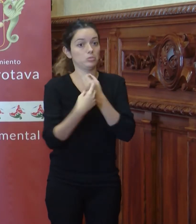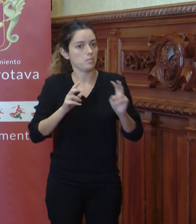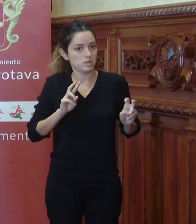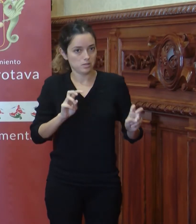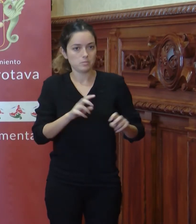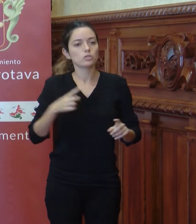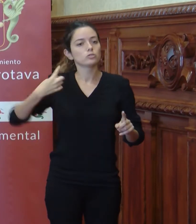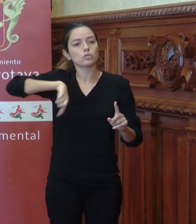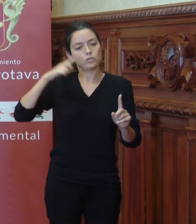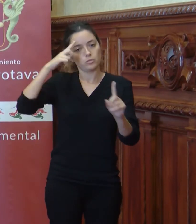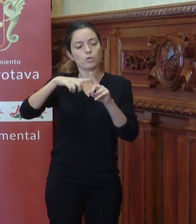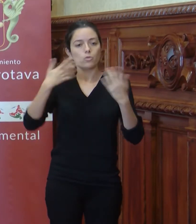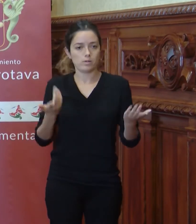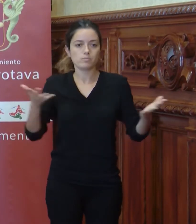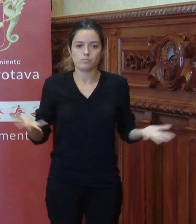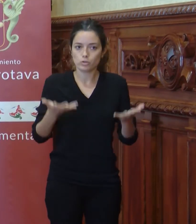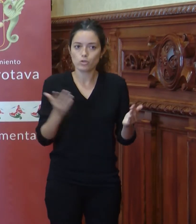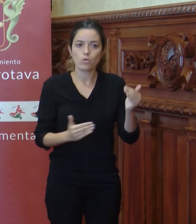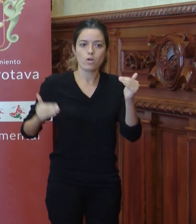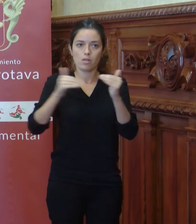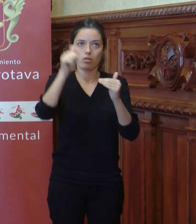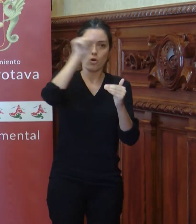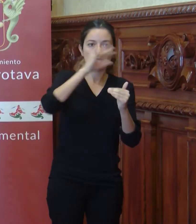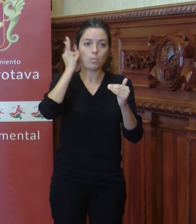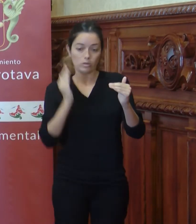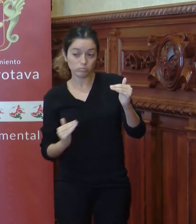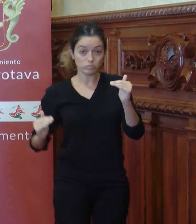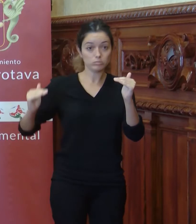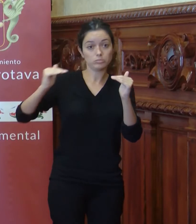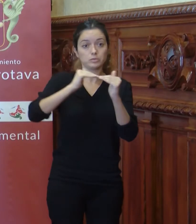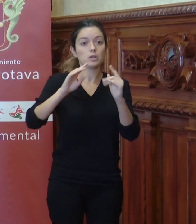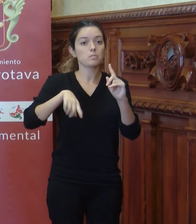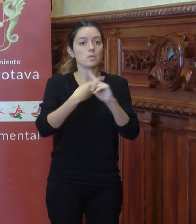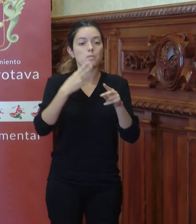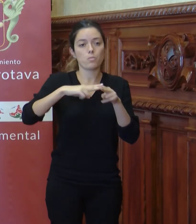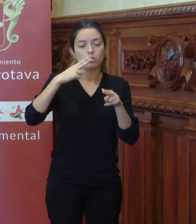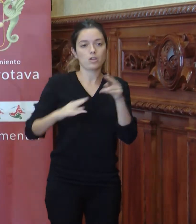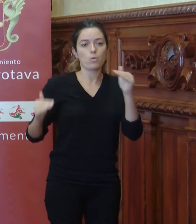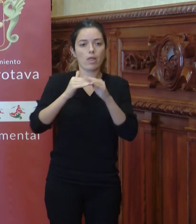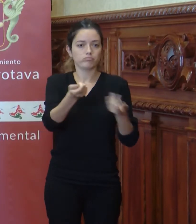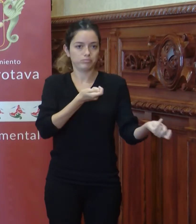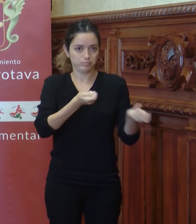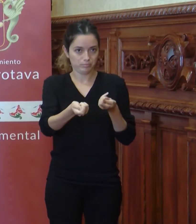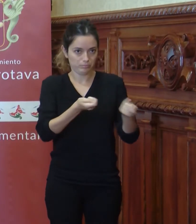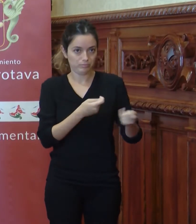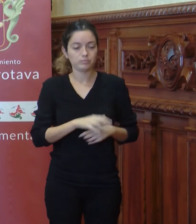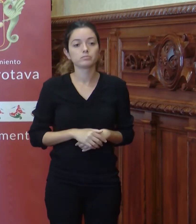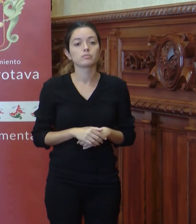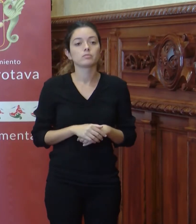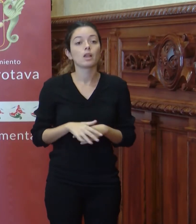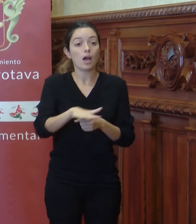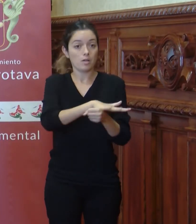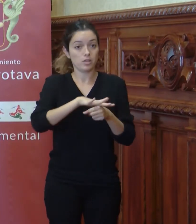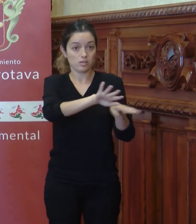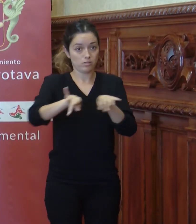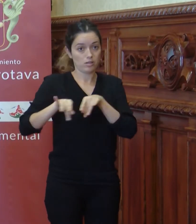principal la promoción de la igualdad entre hombres y mujeres y la coordinación de las políticas de igualdad en el ámbito territorial que